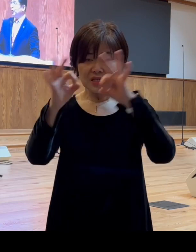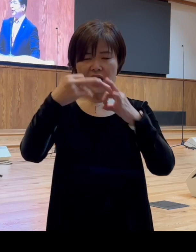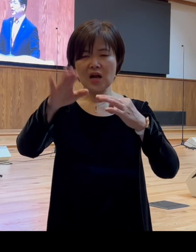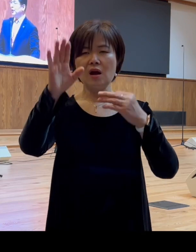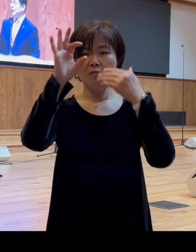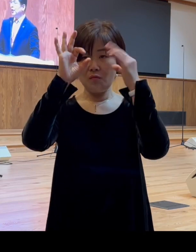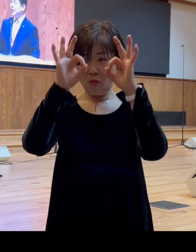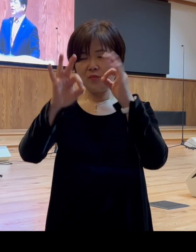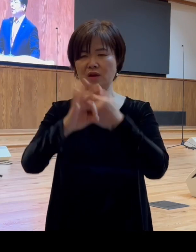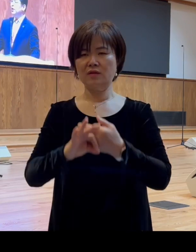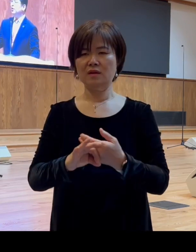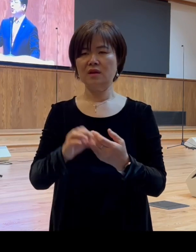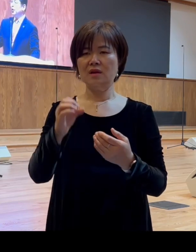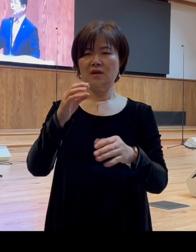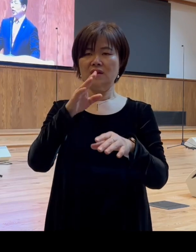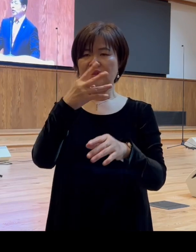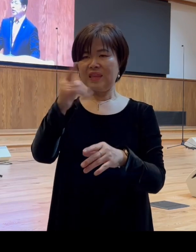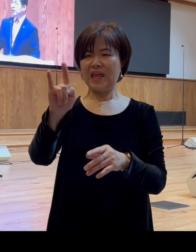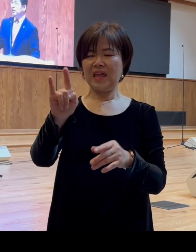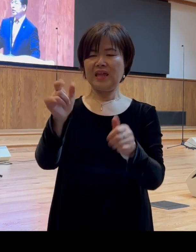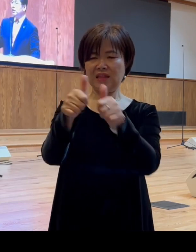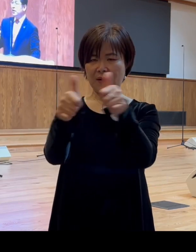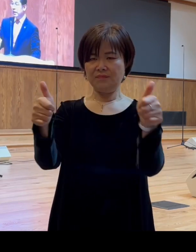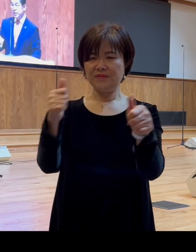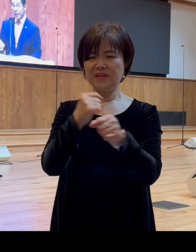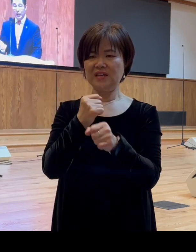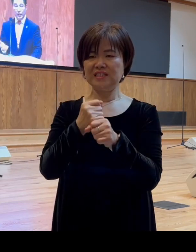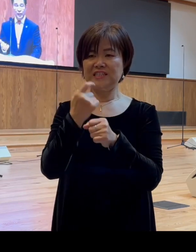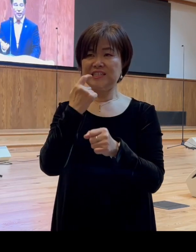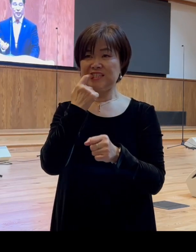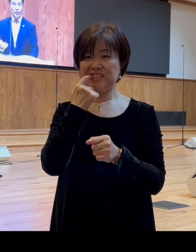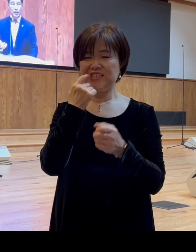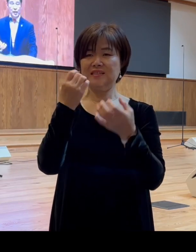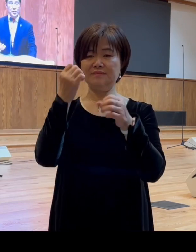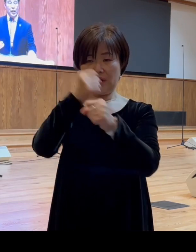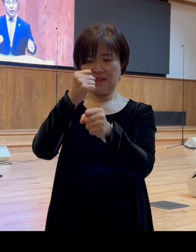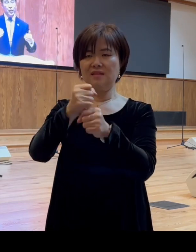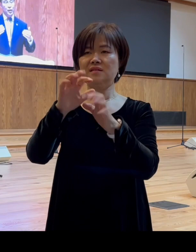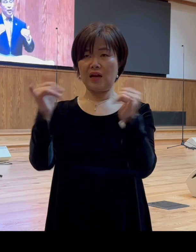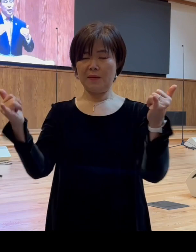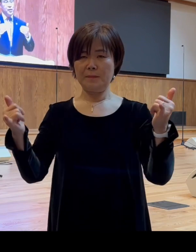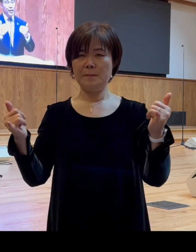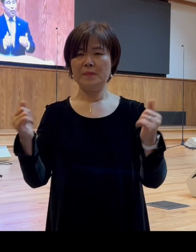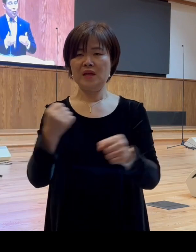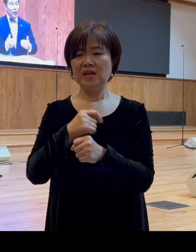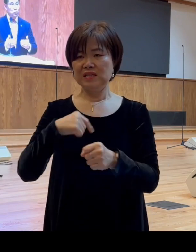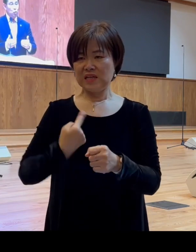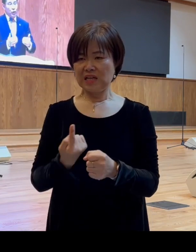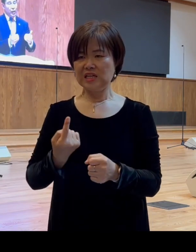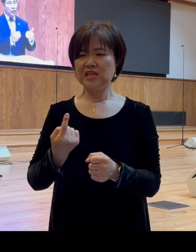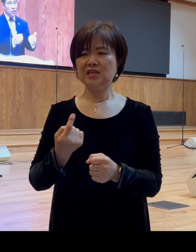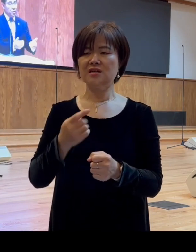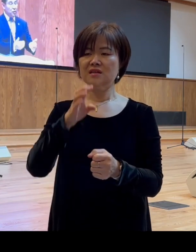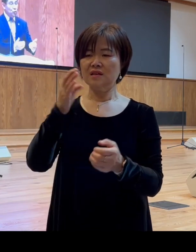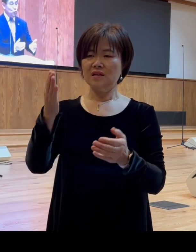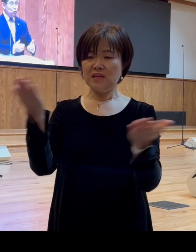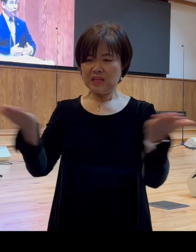데메드리오라고 하는 은장세기 자기 생업에 손해가 끼칠 것을 우려해서